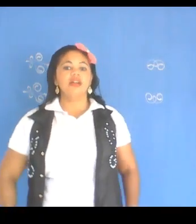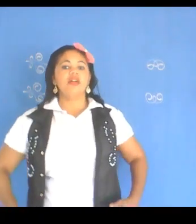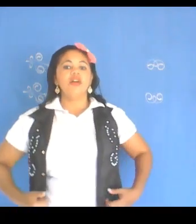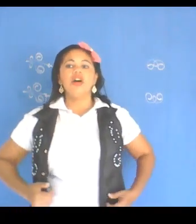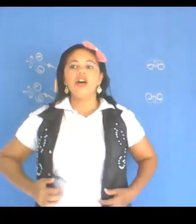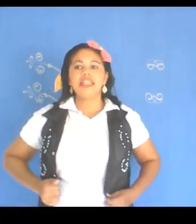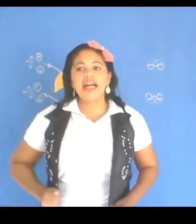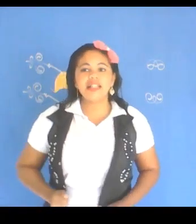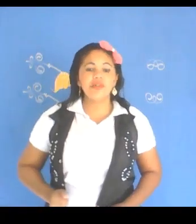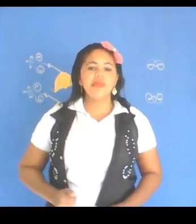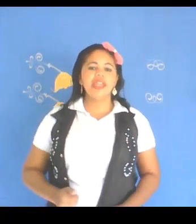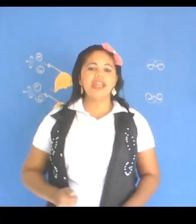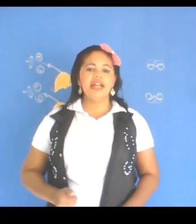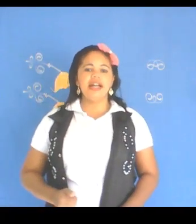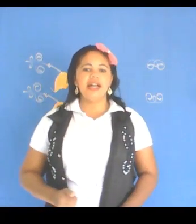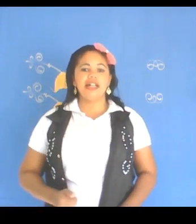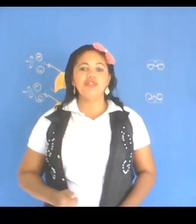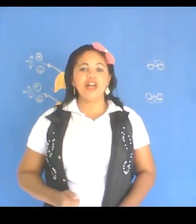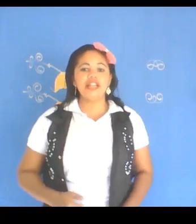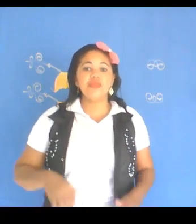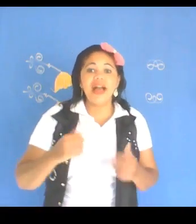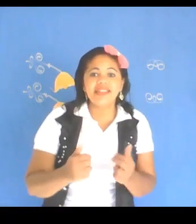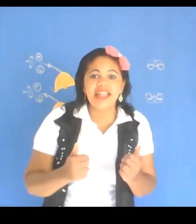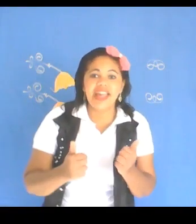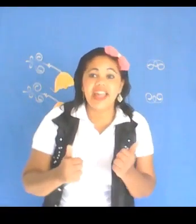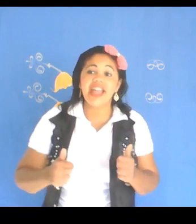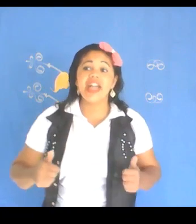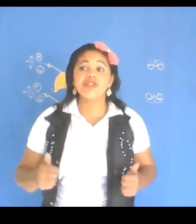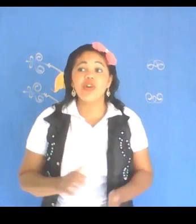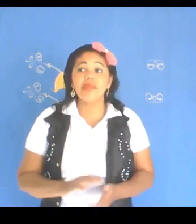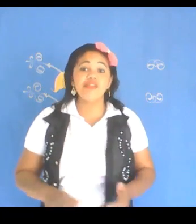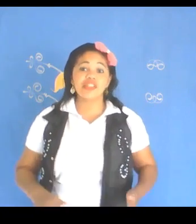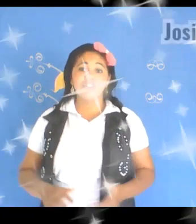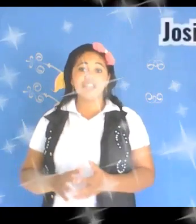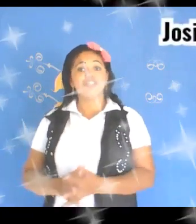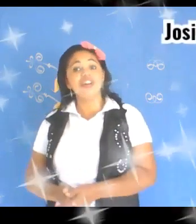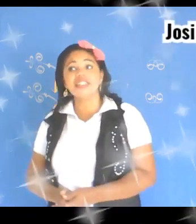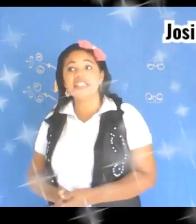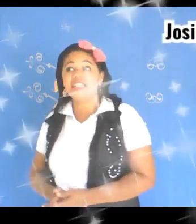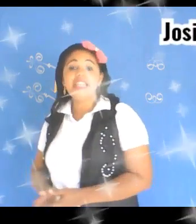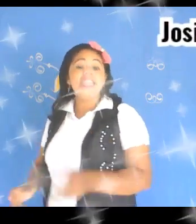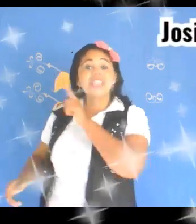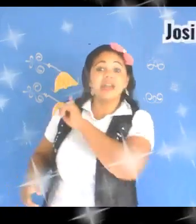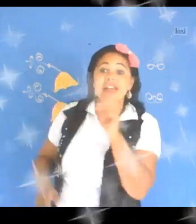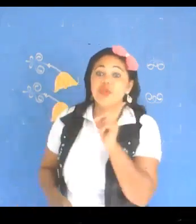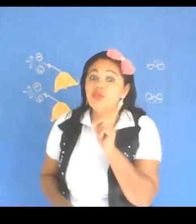Olá turminha do Colégio Mater! Eu sou a professora Josi e essa é mais uma